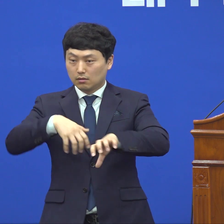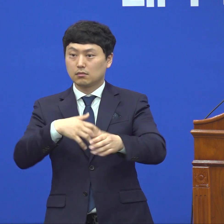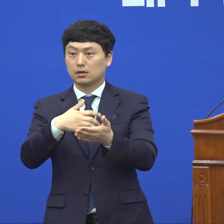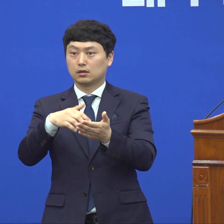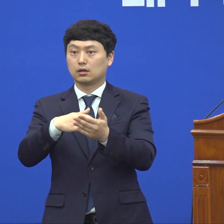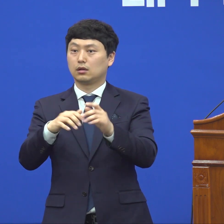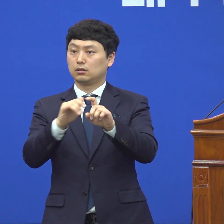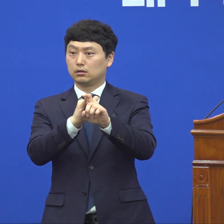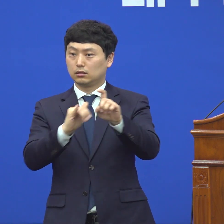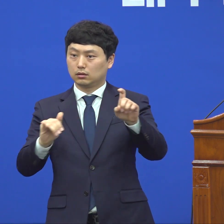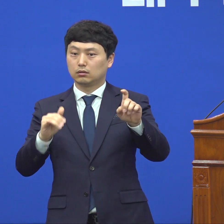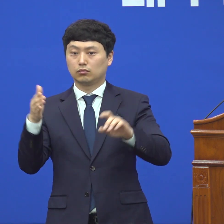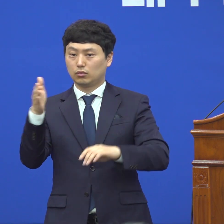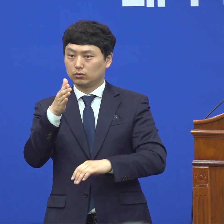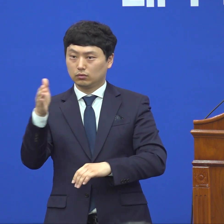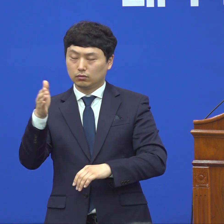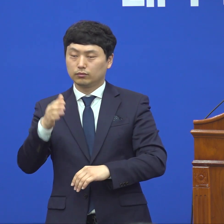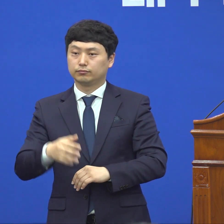계십니다.